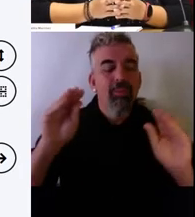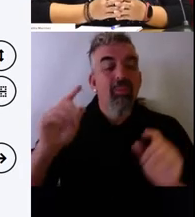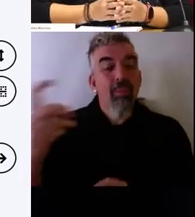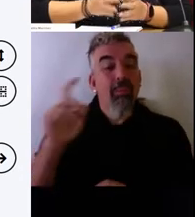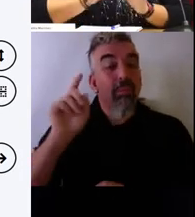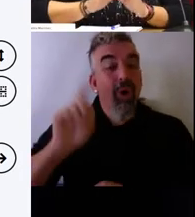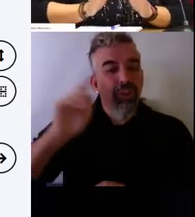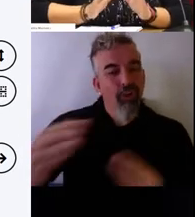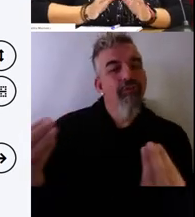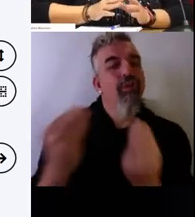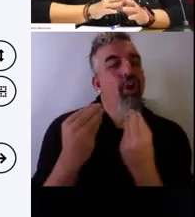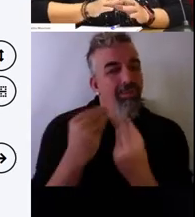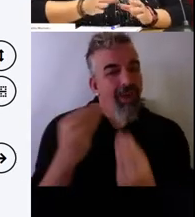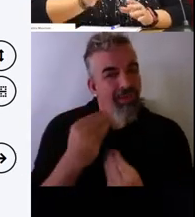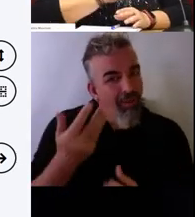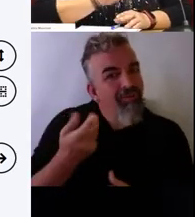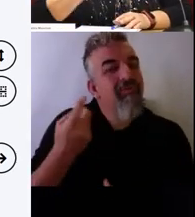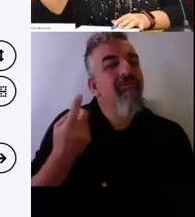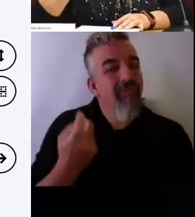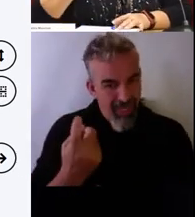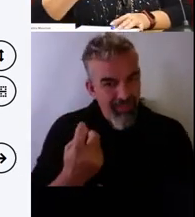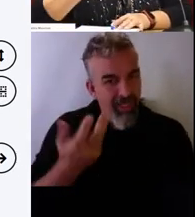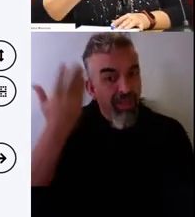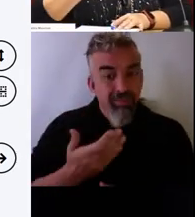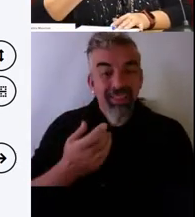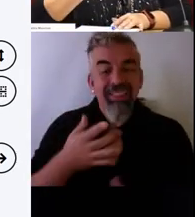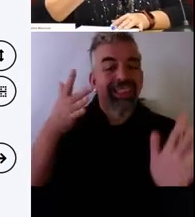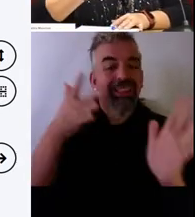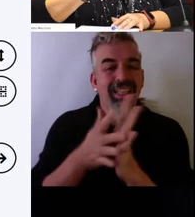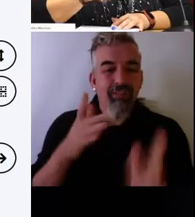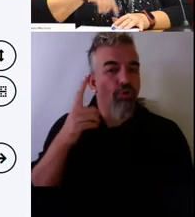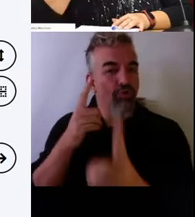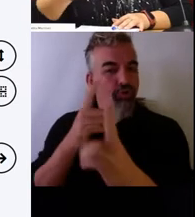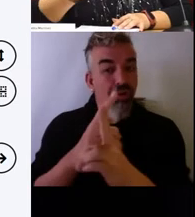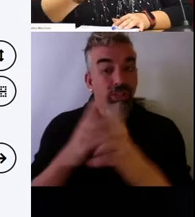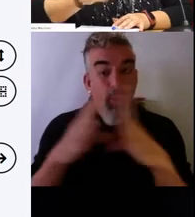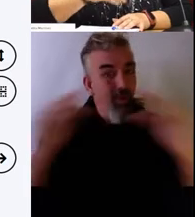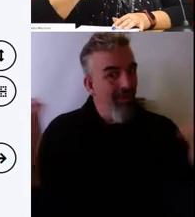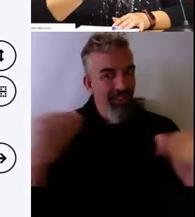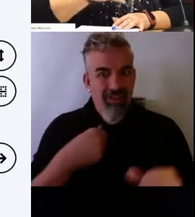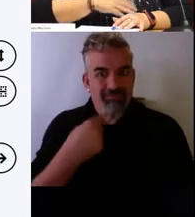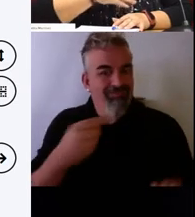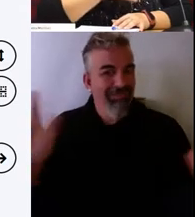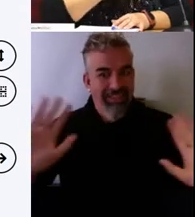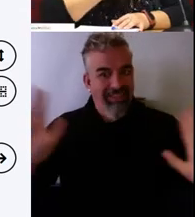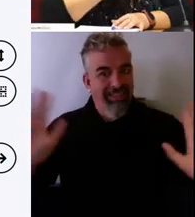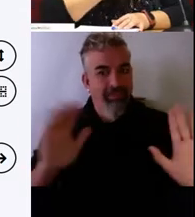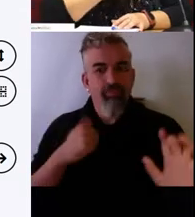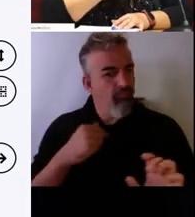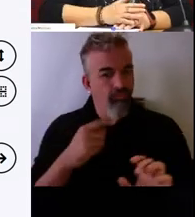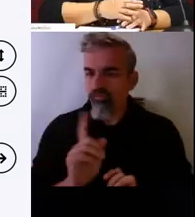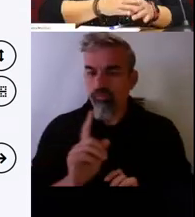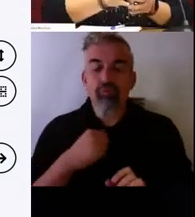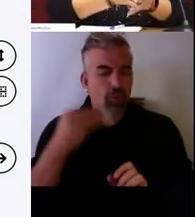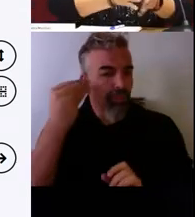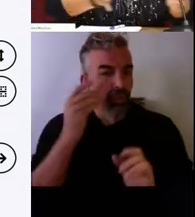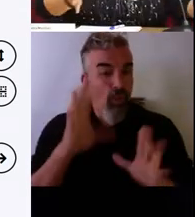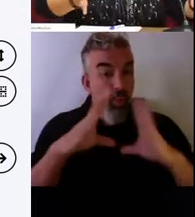importante. Y con esto no estoy criticando a la universidad, todo lo contrario. Creo que el equipo